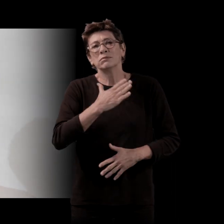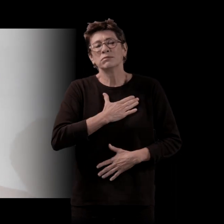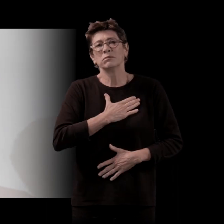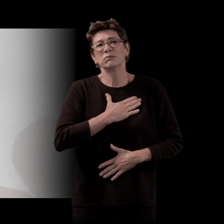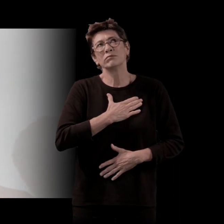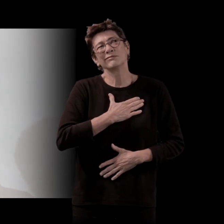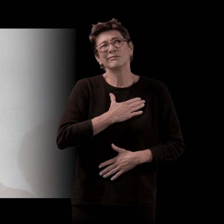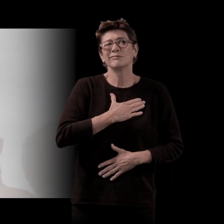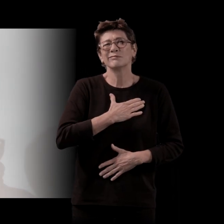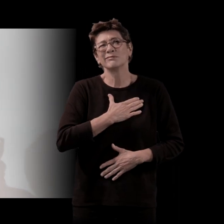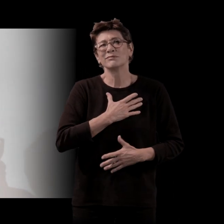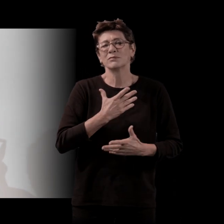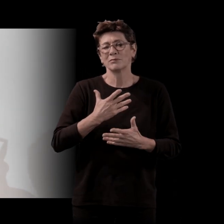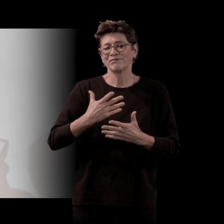se faire, petit à petit.